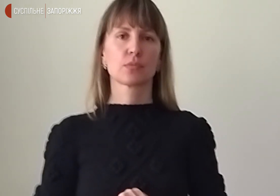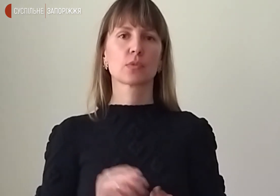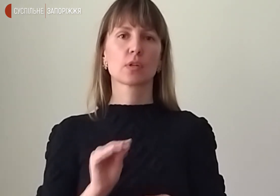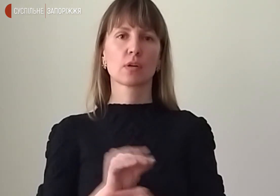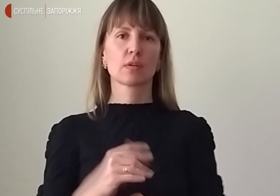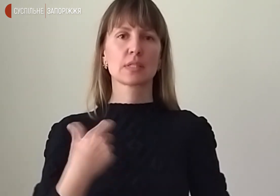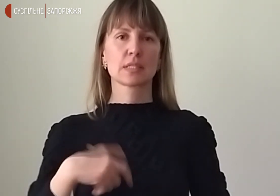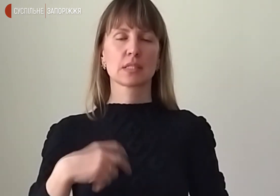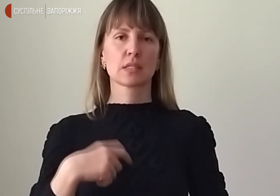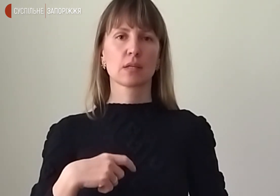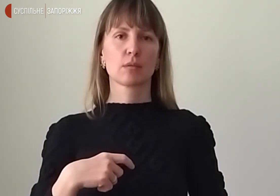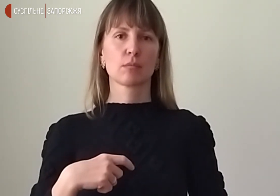собі свідоступи народження.